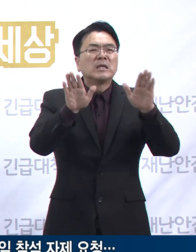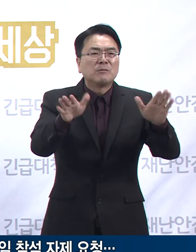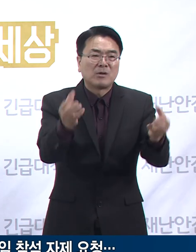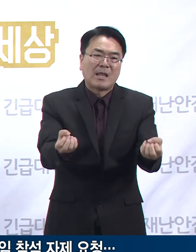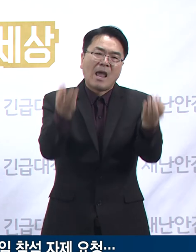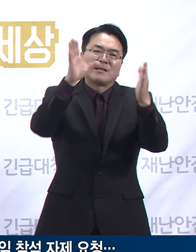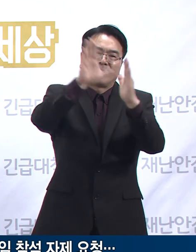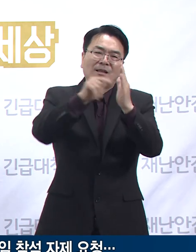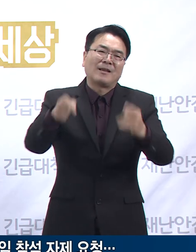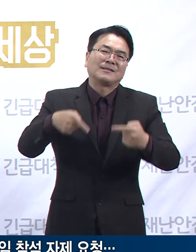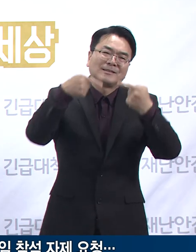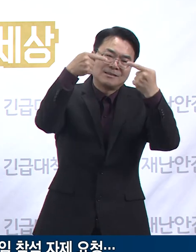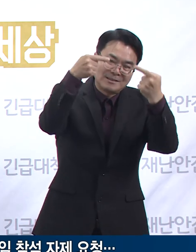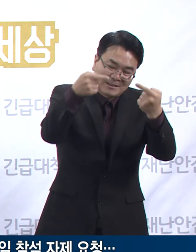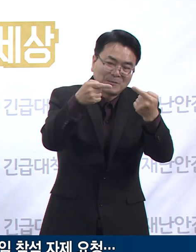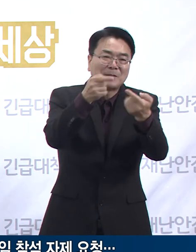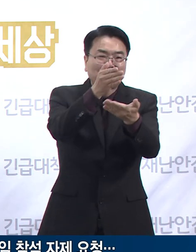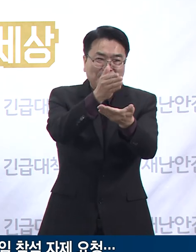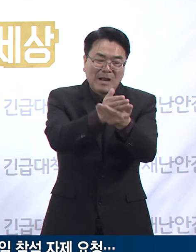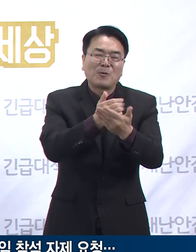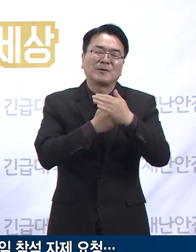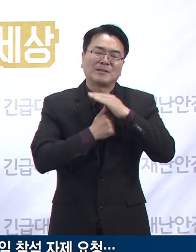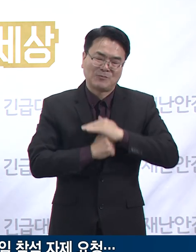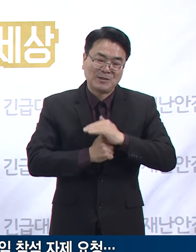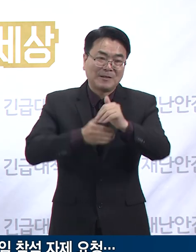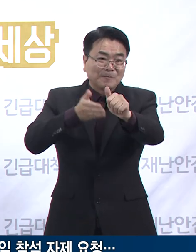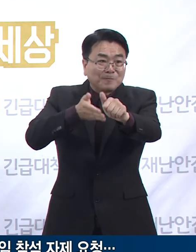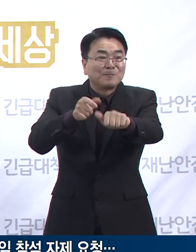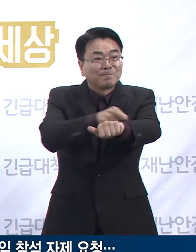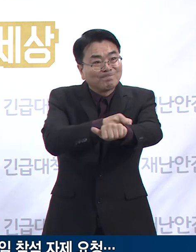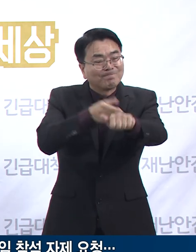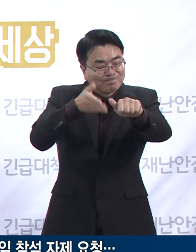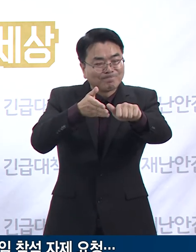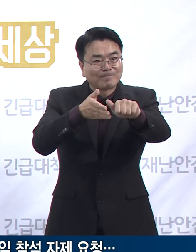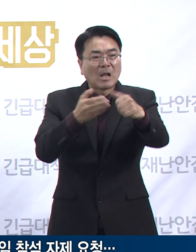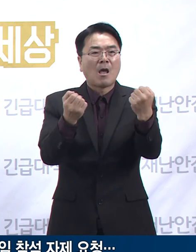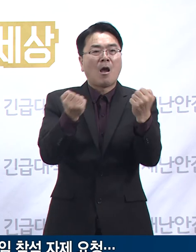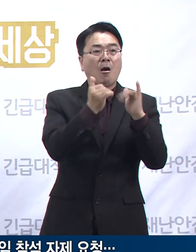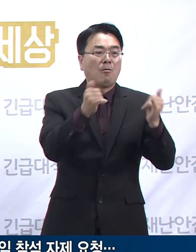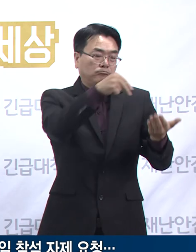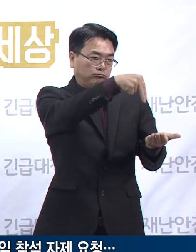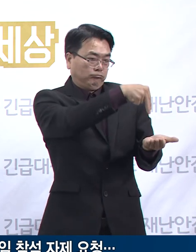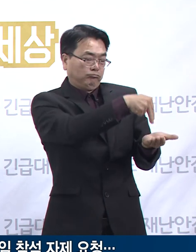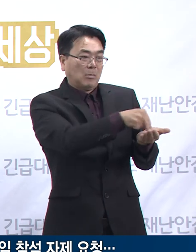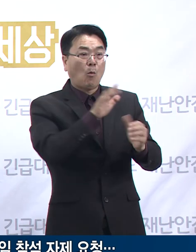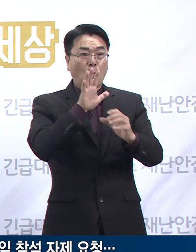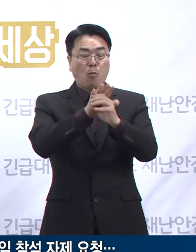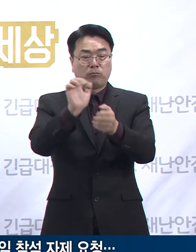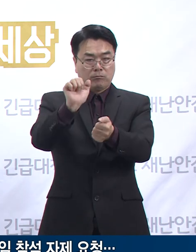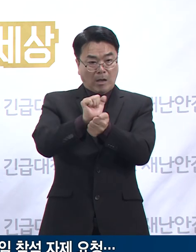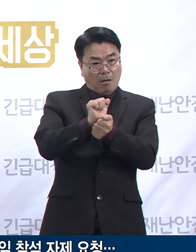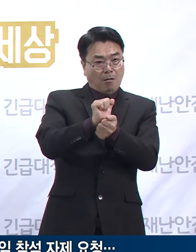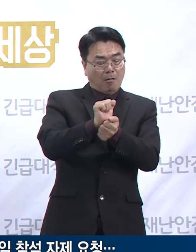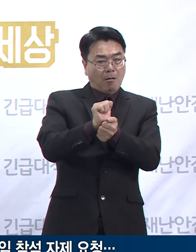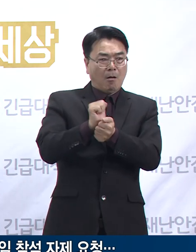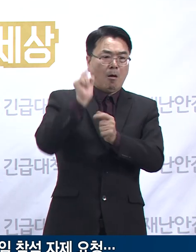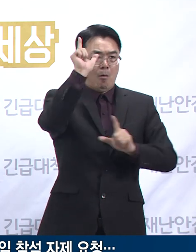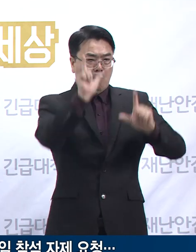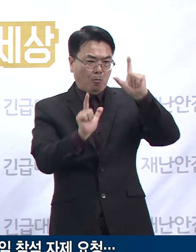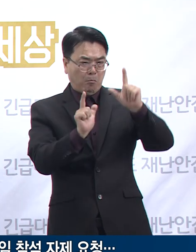행사나 모임 참석을 자제해 주실 것을 당부드리겠습니다. 건강한 사람의 경우 코로나19 감염되더라도 증상이 약하거나